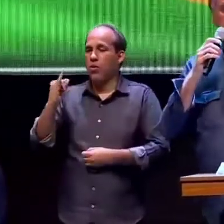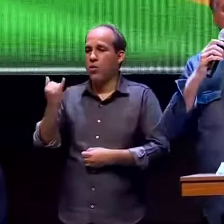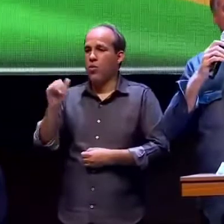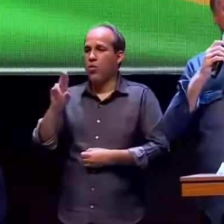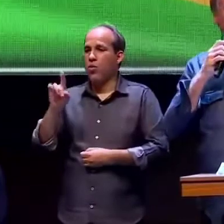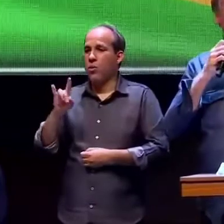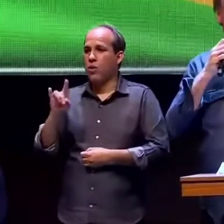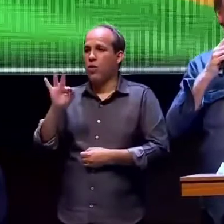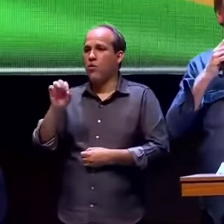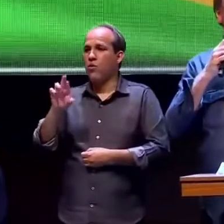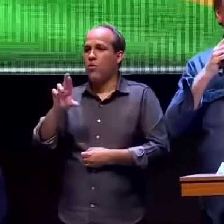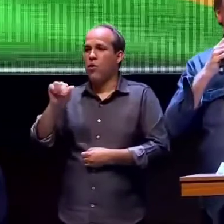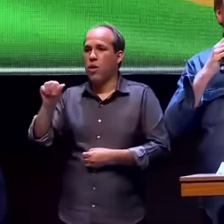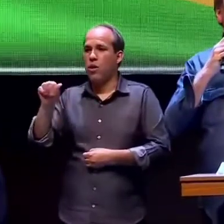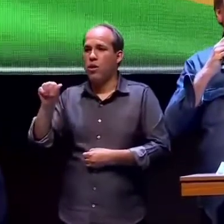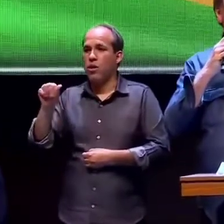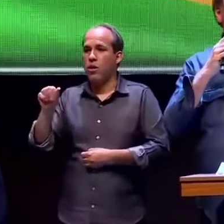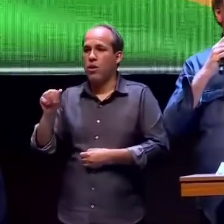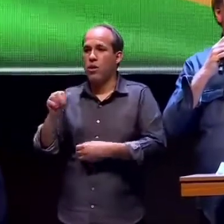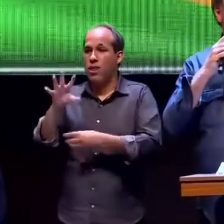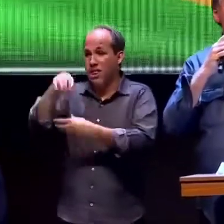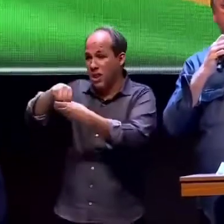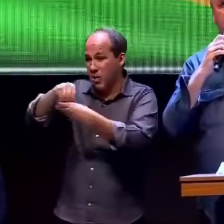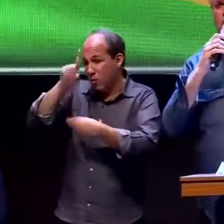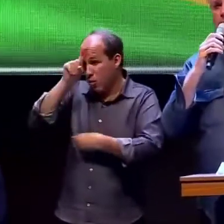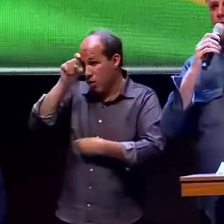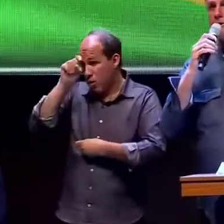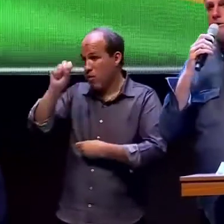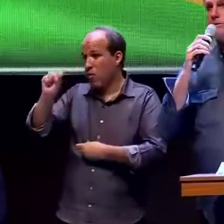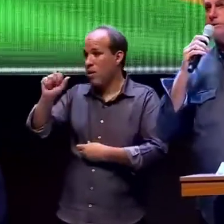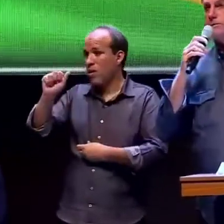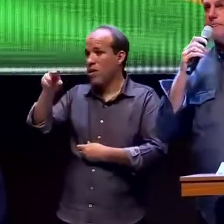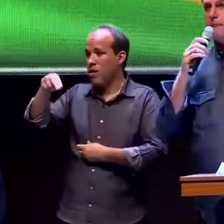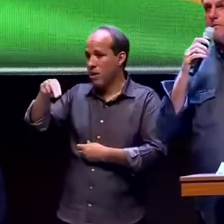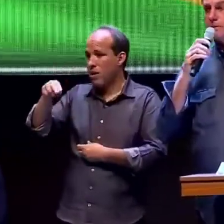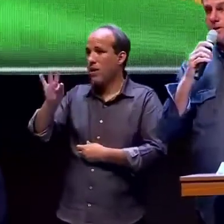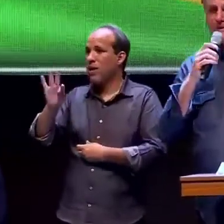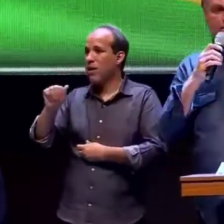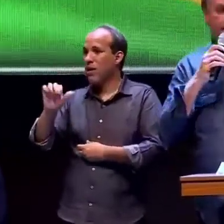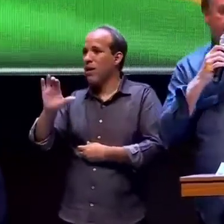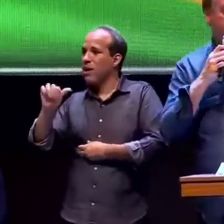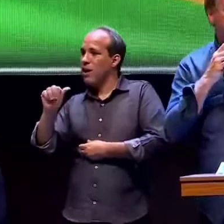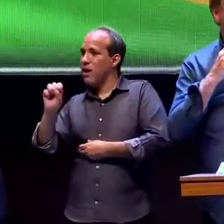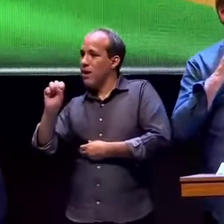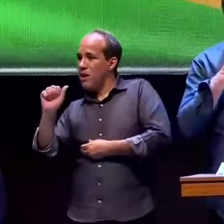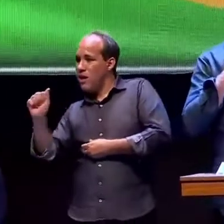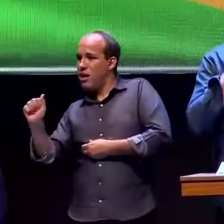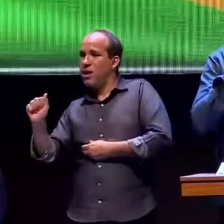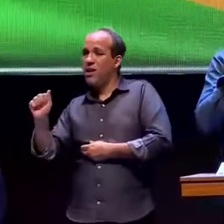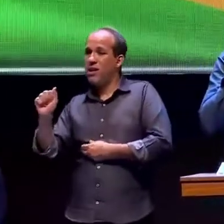reunião e eu ali fui submetido a uma cirurgia de urgência